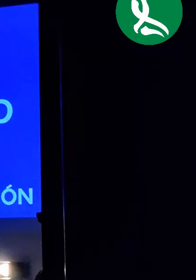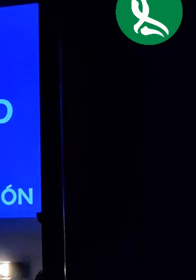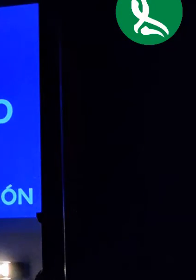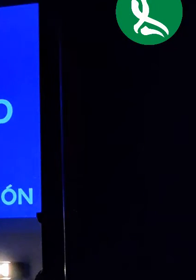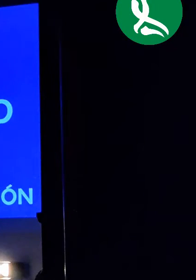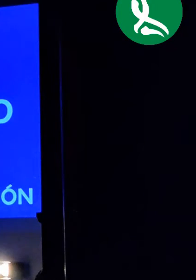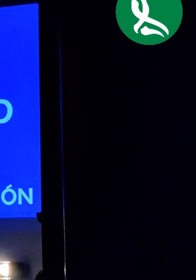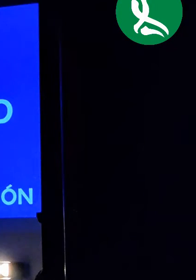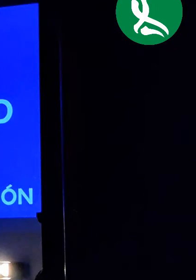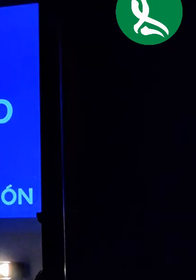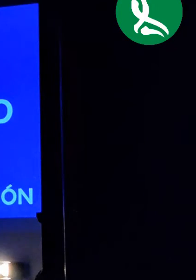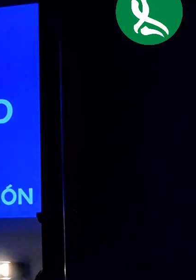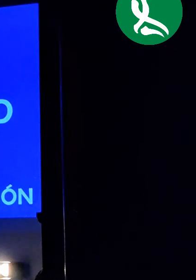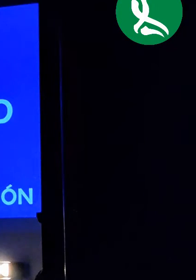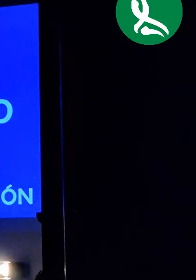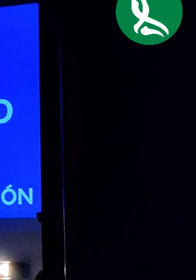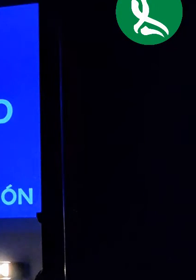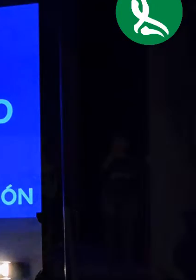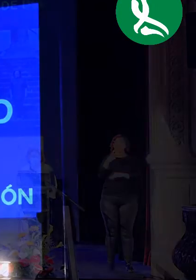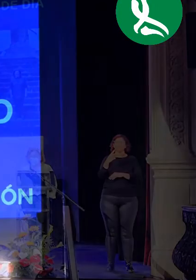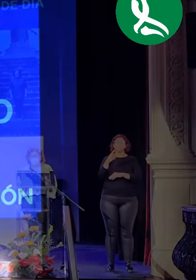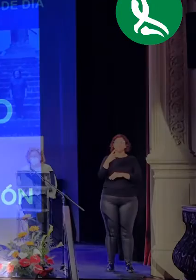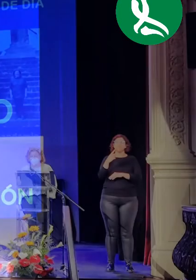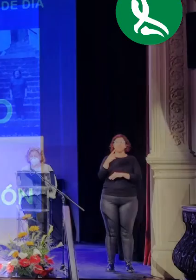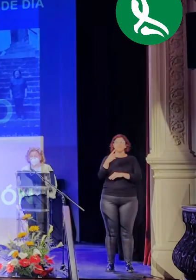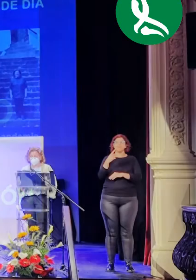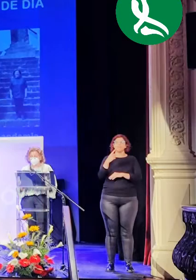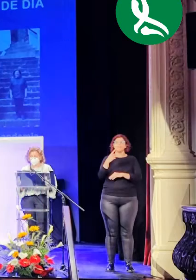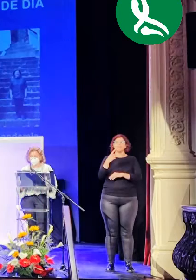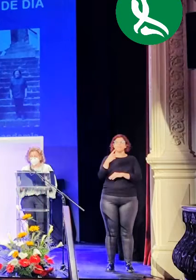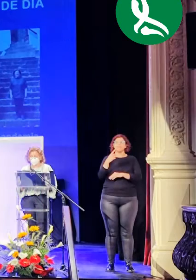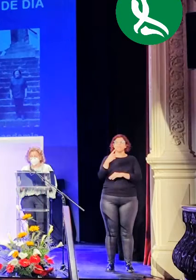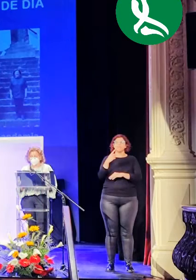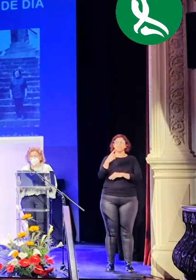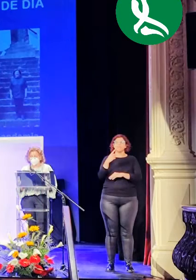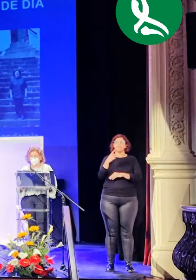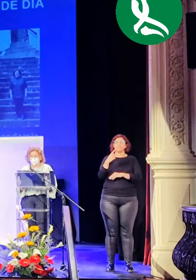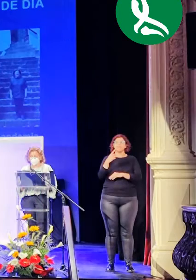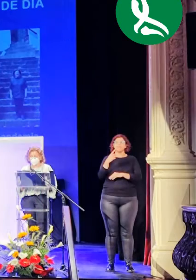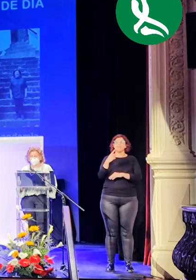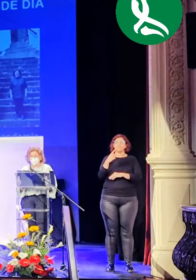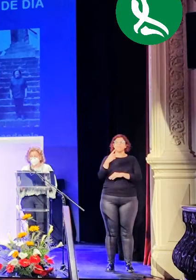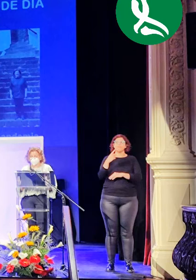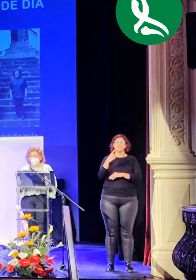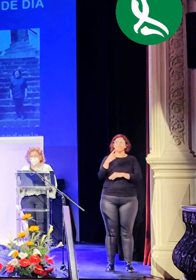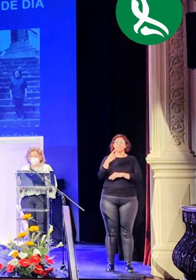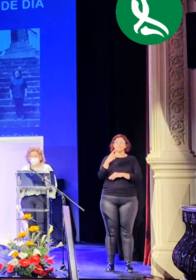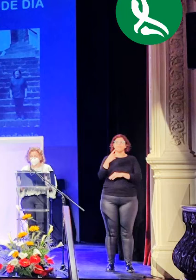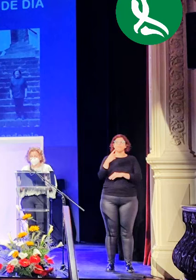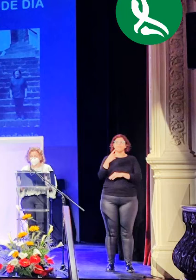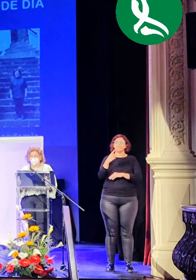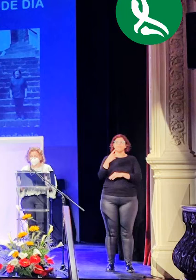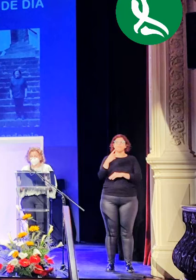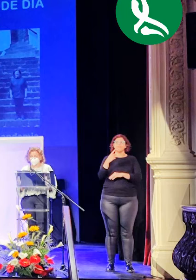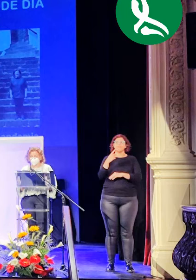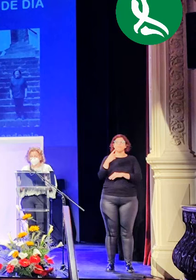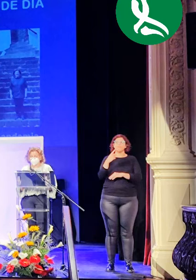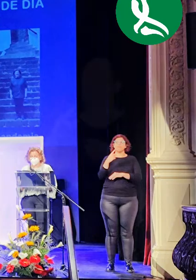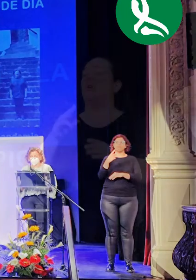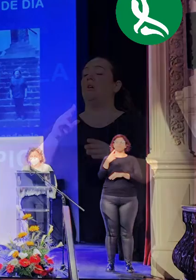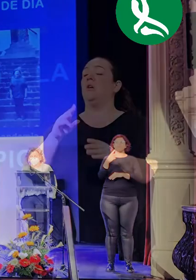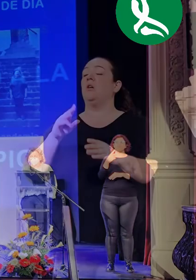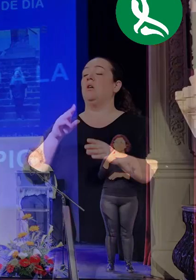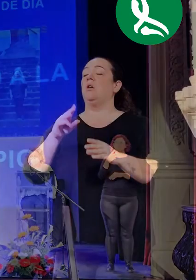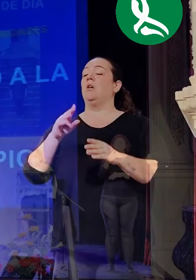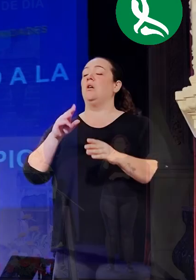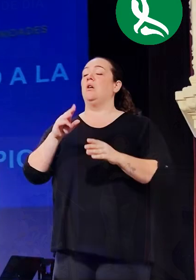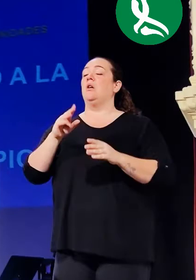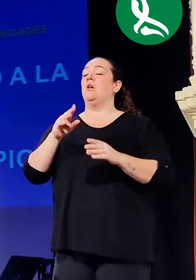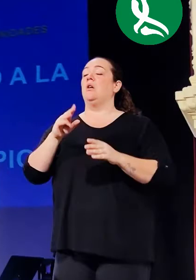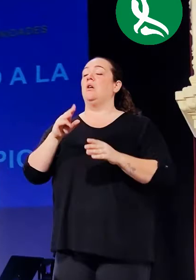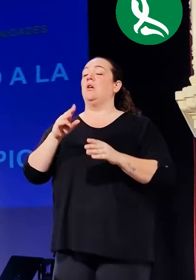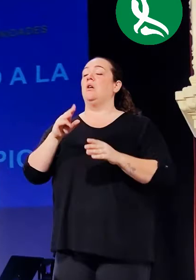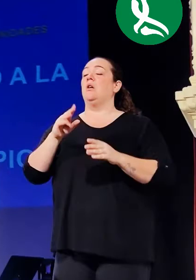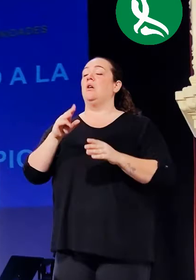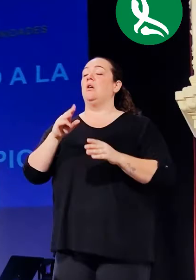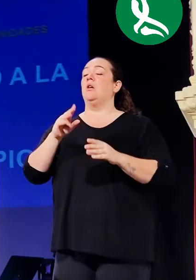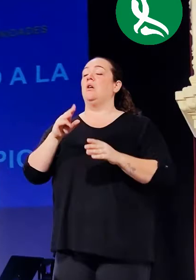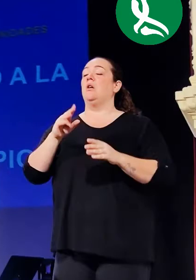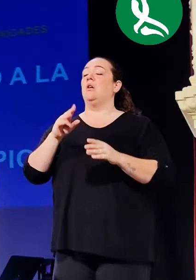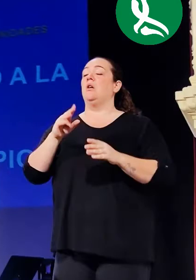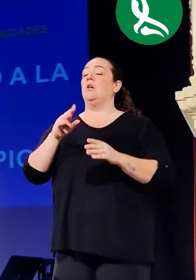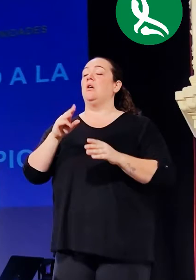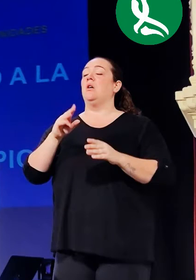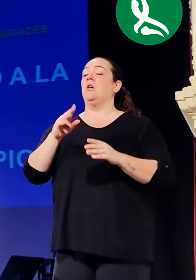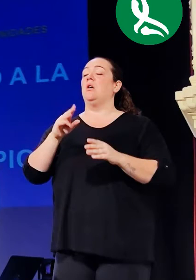que tuvimos durante el peor momento de la pandemia. En el confinamiento seguimos colaborando activamente organizándonos